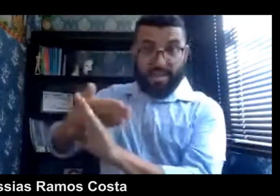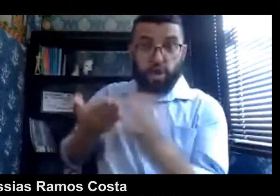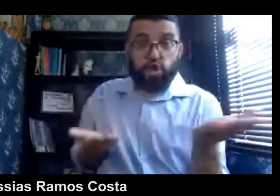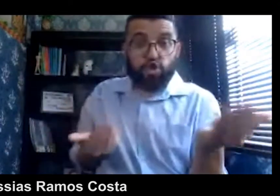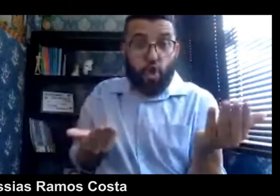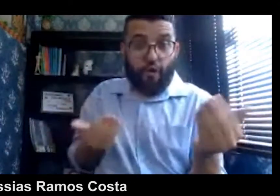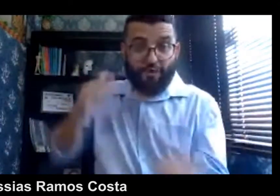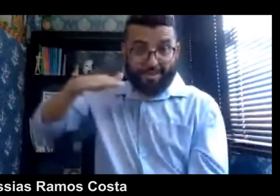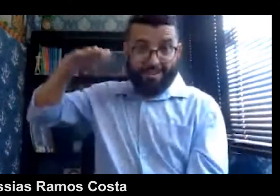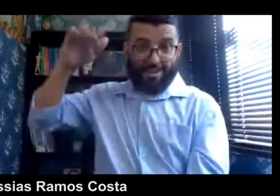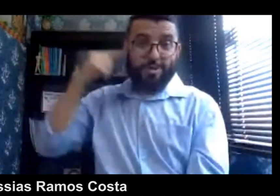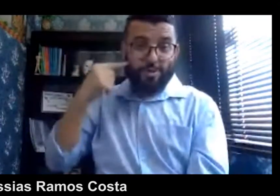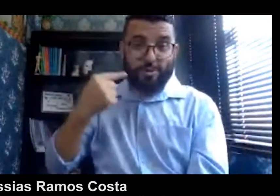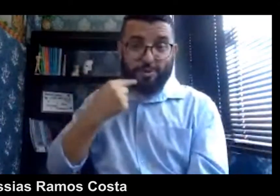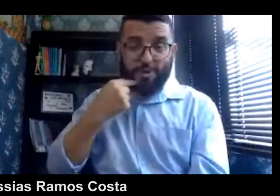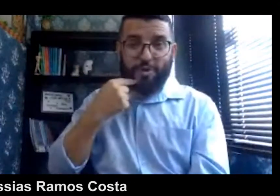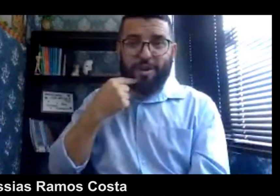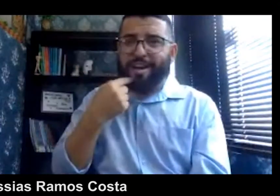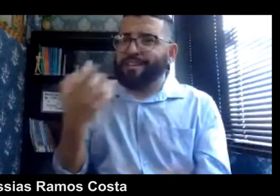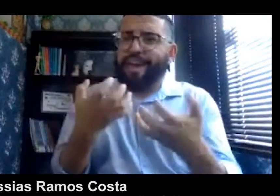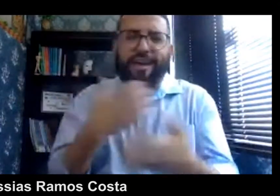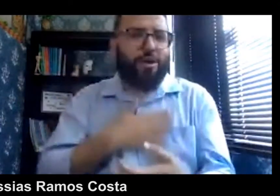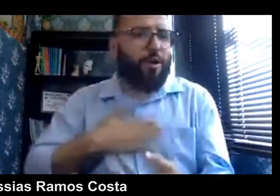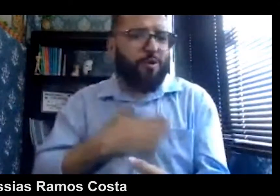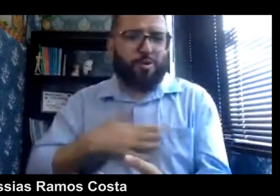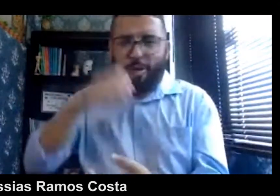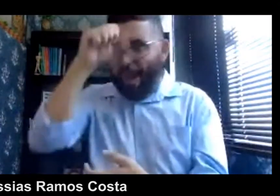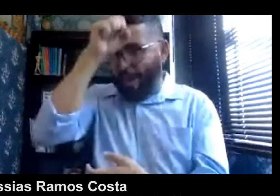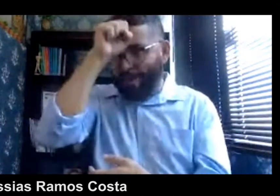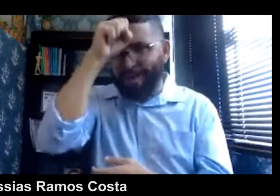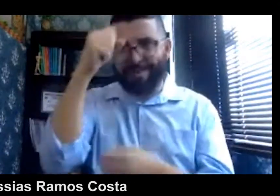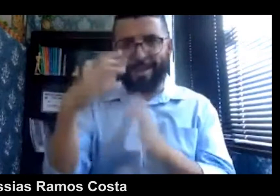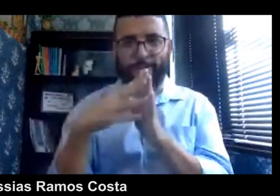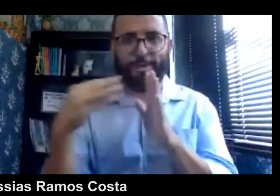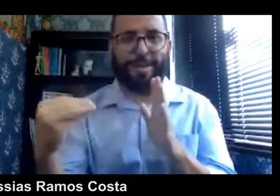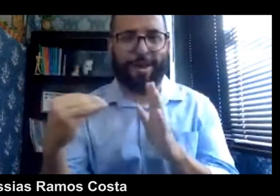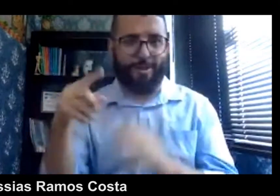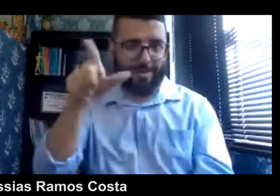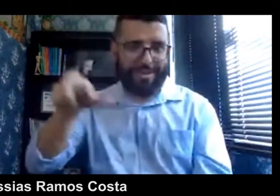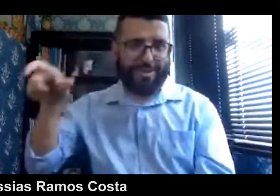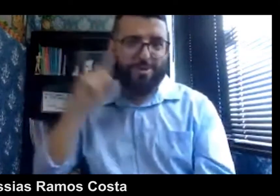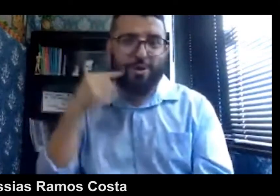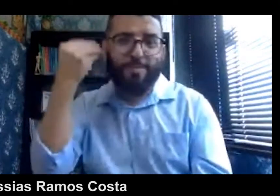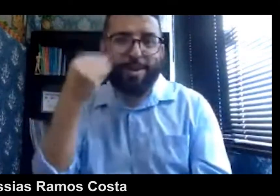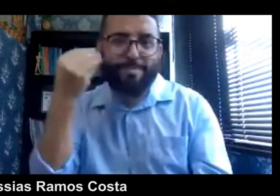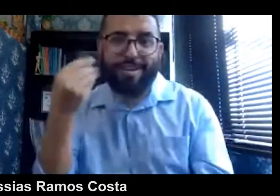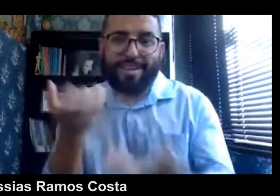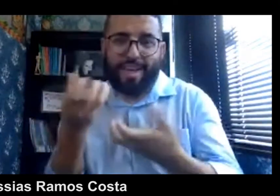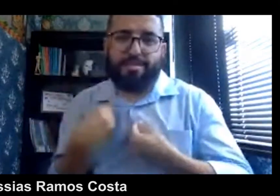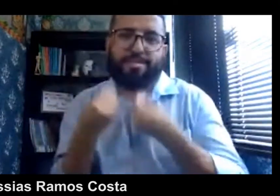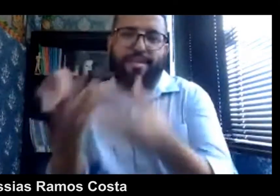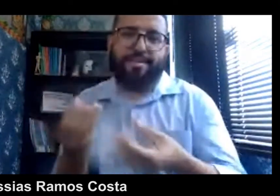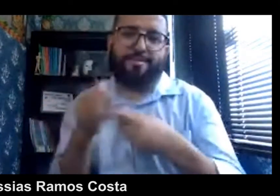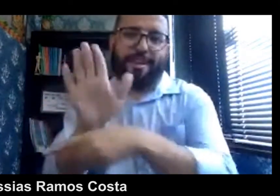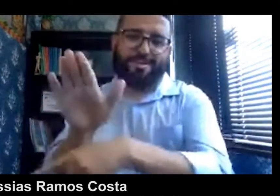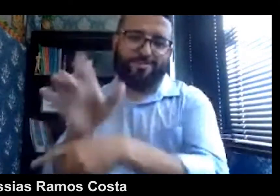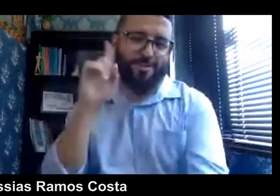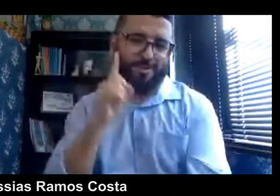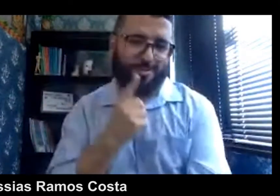tem um jovem que é surdo e ele quer, ele ama aprender, vê como modelo. E é sempre que eu posso ajudar, eu dou.